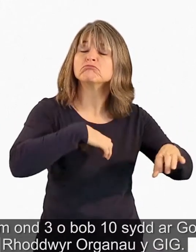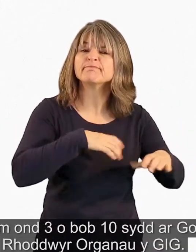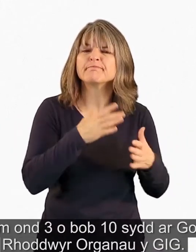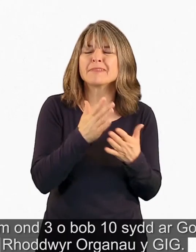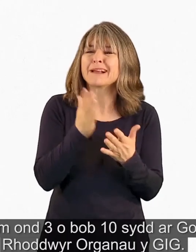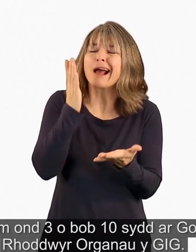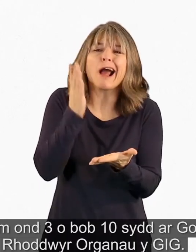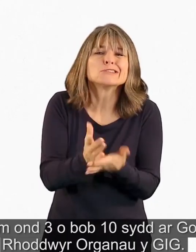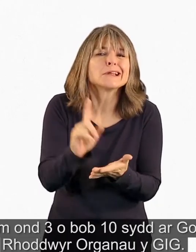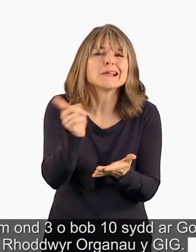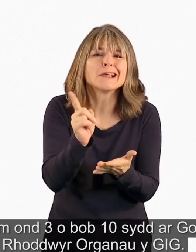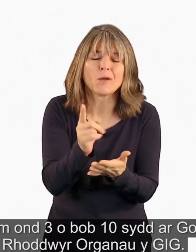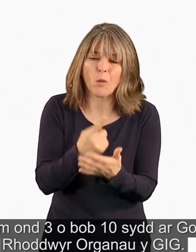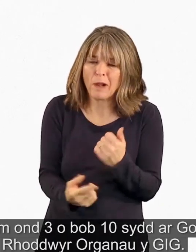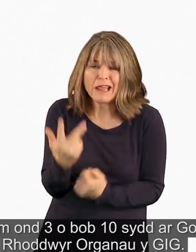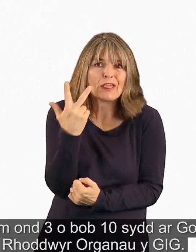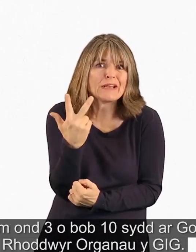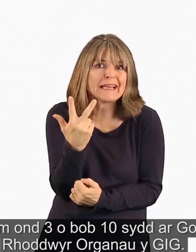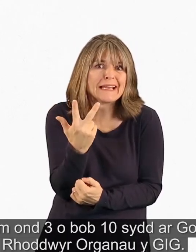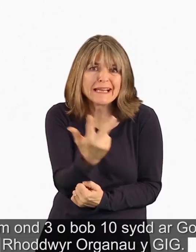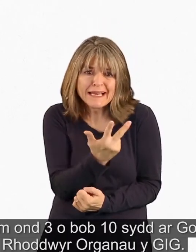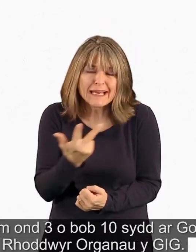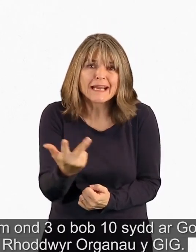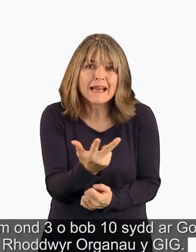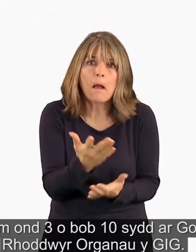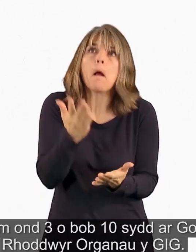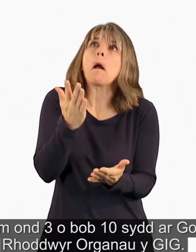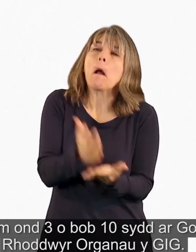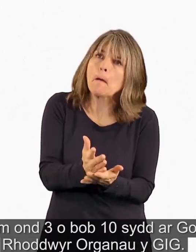deg sydd ar gofrestr rhoddwyr organau y gwasanaeth iechyd genedlaethol.